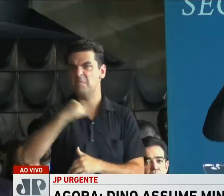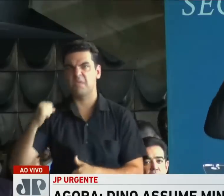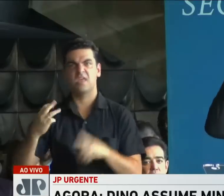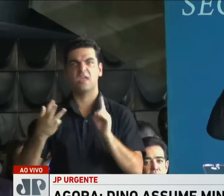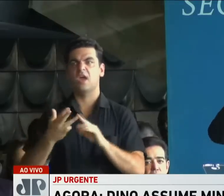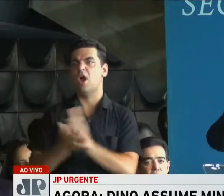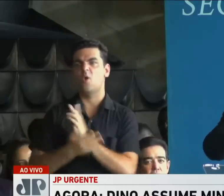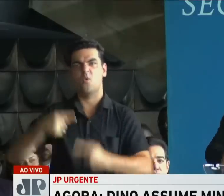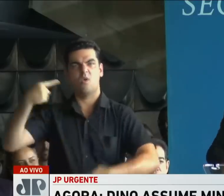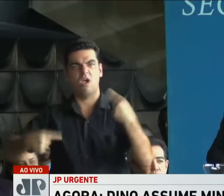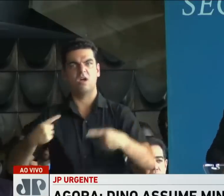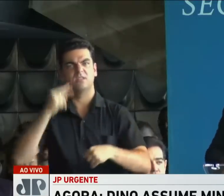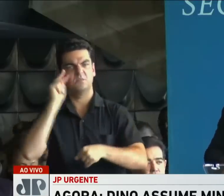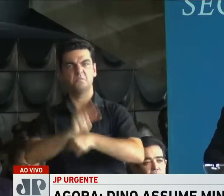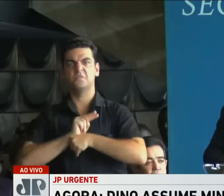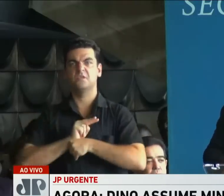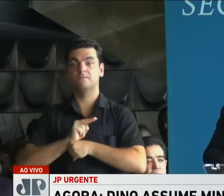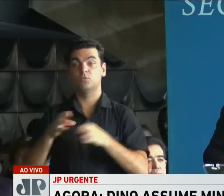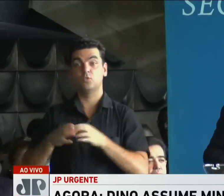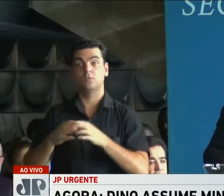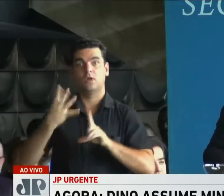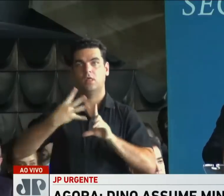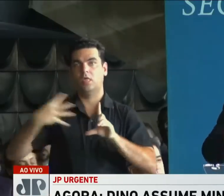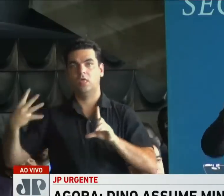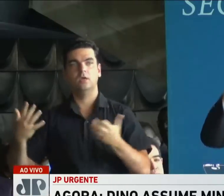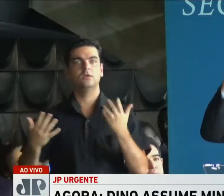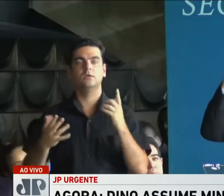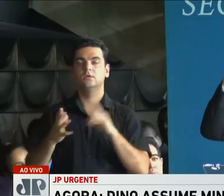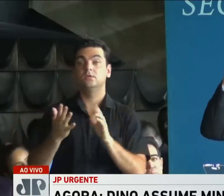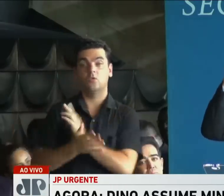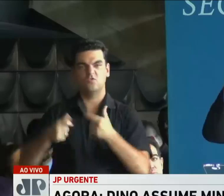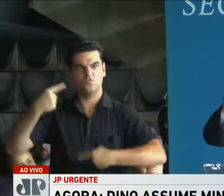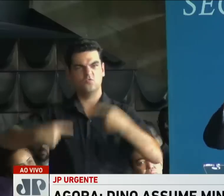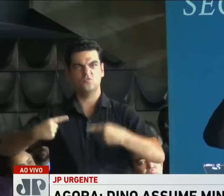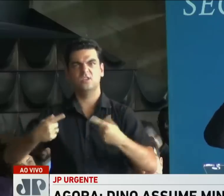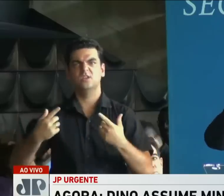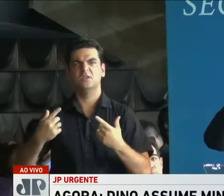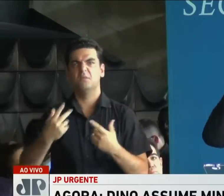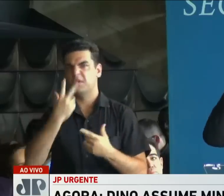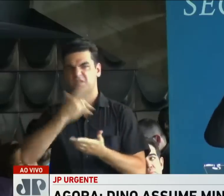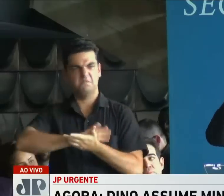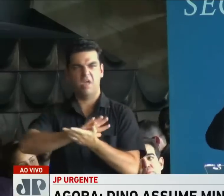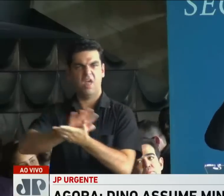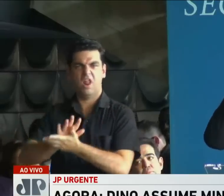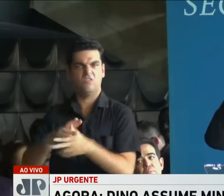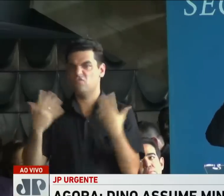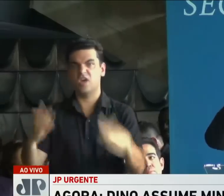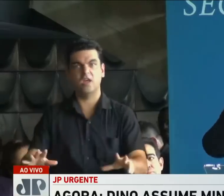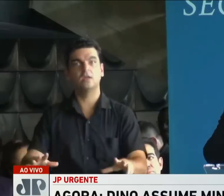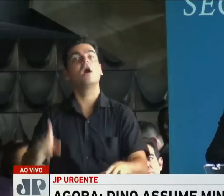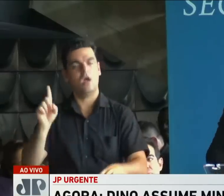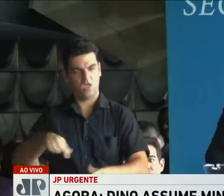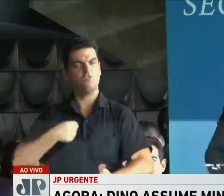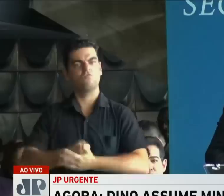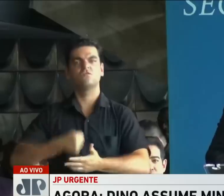daqueles que lutam pela proteção da comunidade LGBT, daqueles que são contra toda forma de preconceito